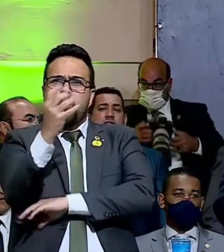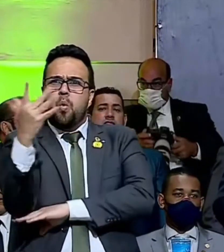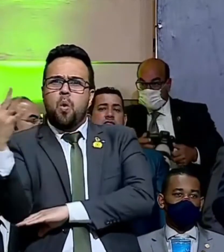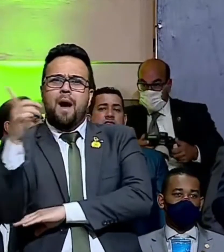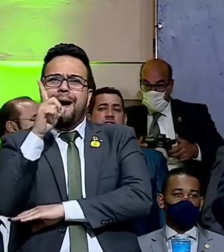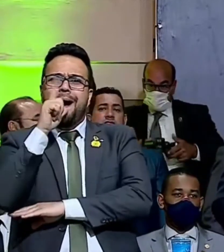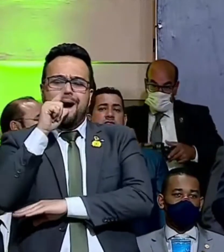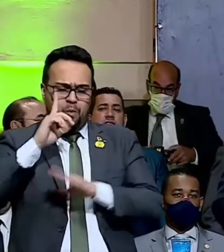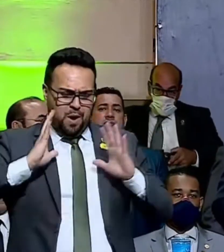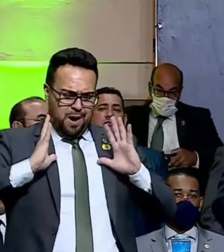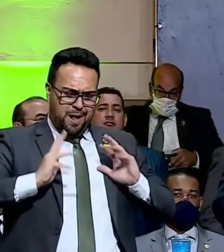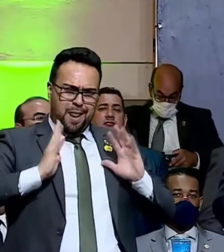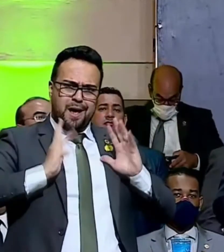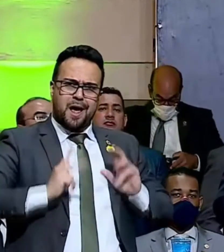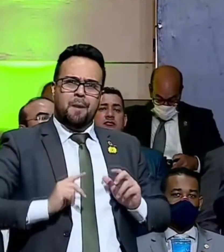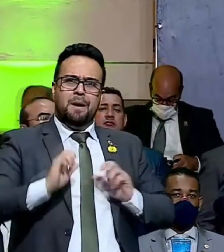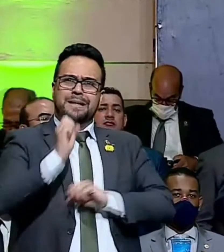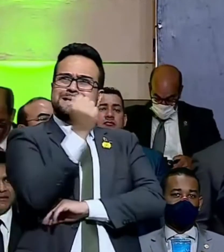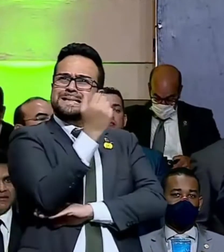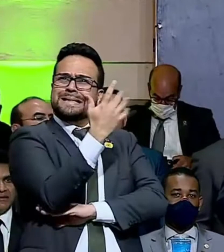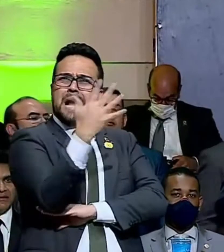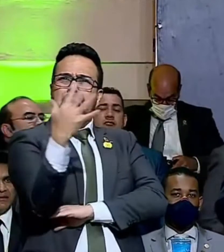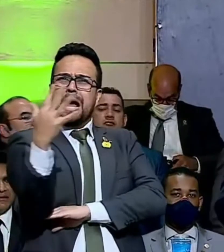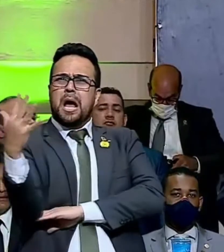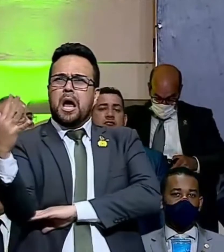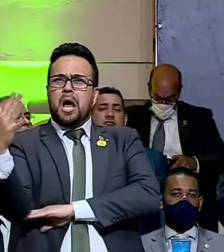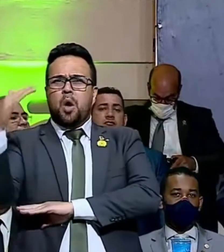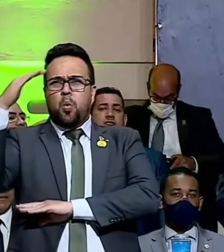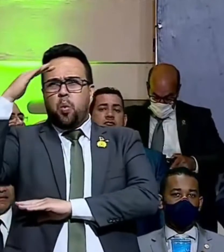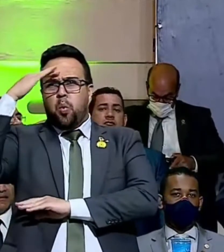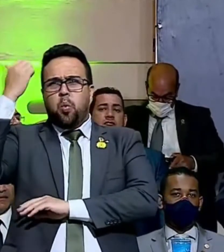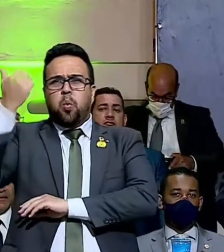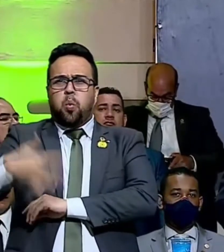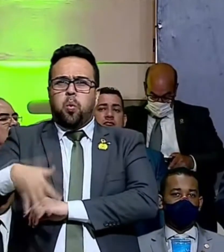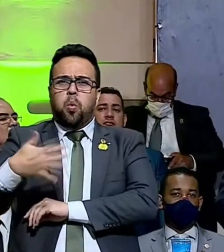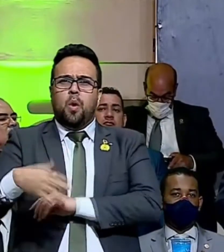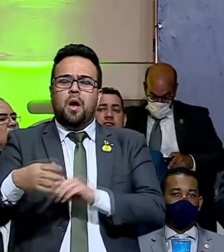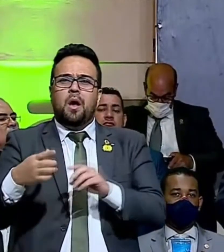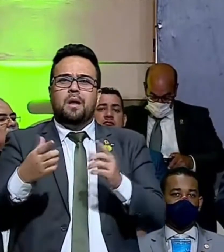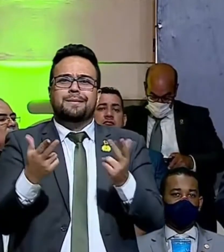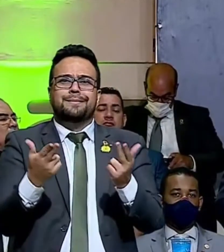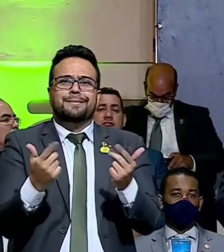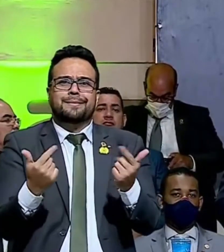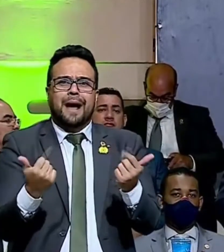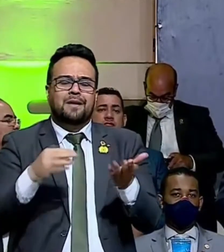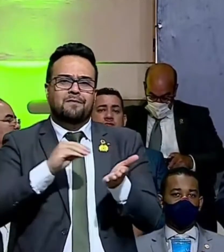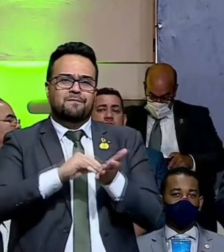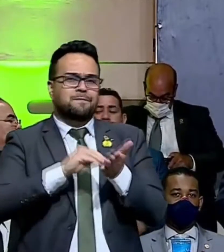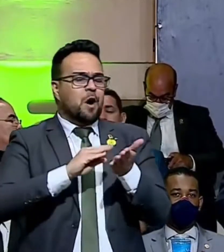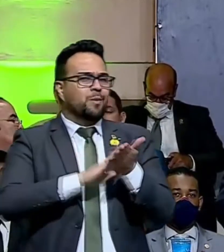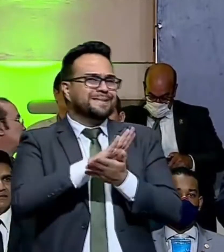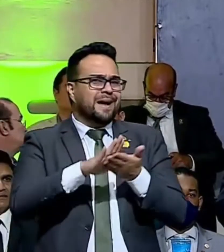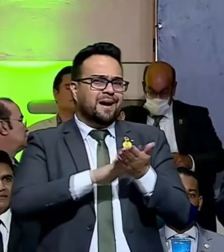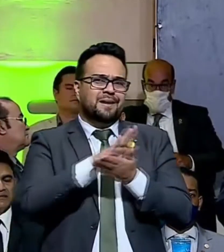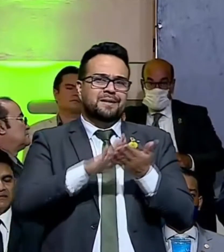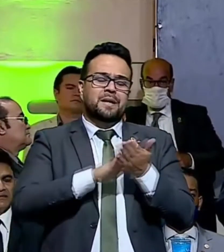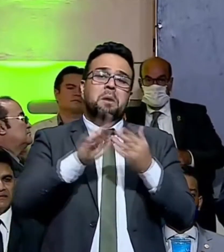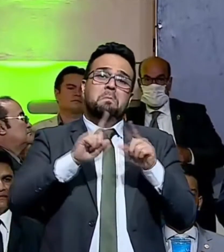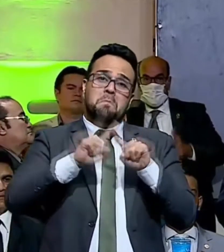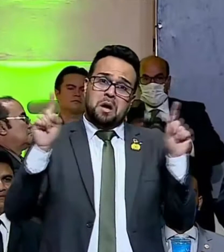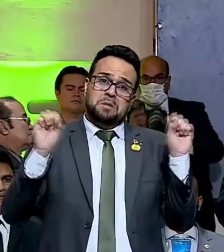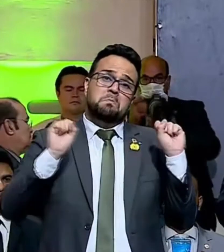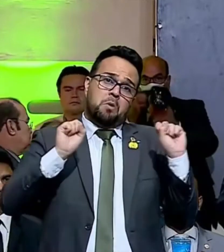campos férteis, tudo, nada nos falta. Talvez,